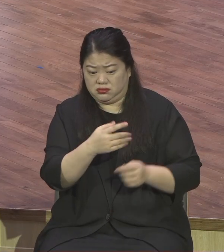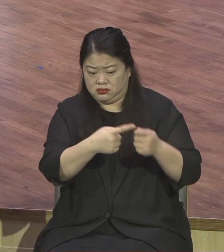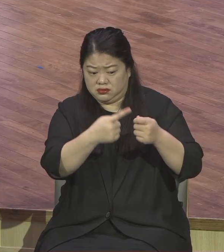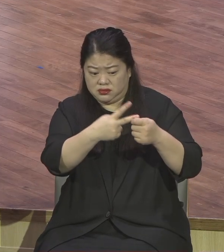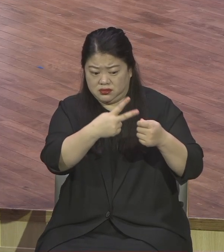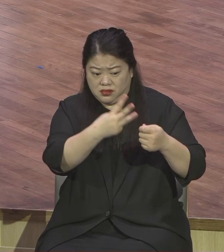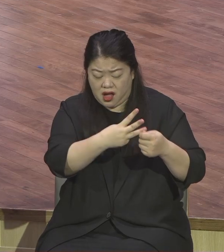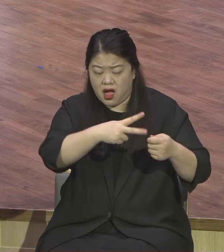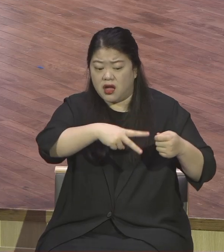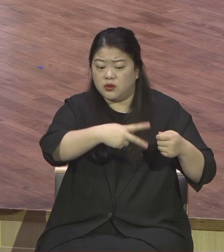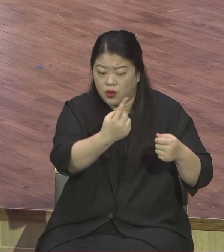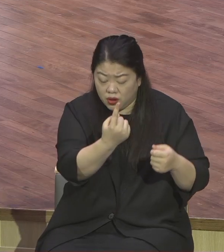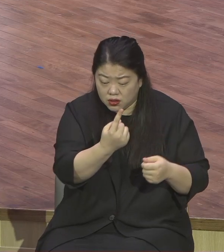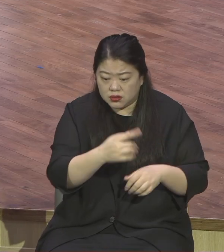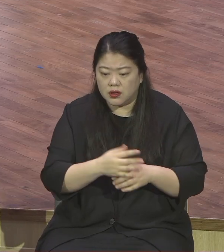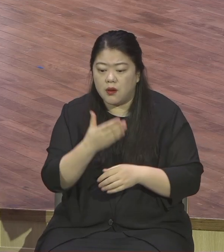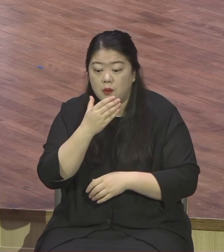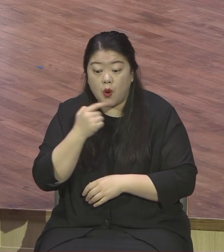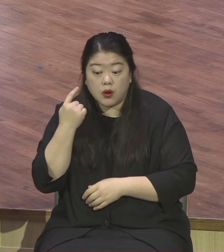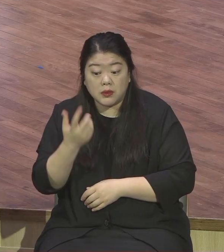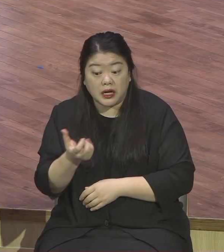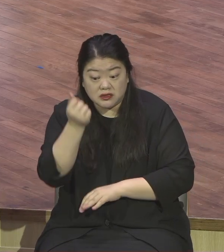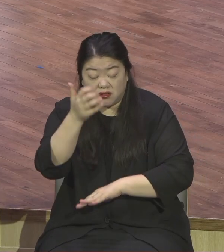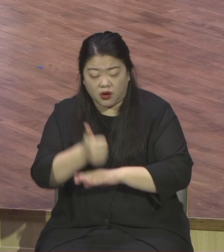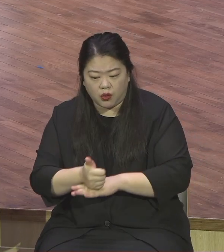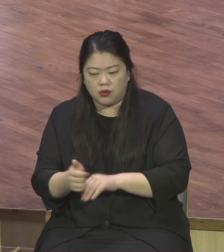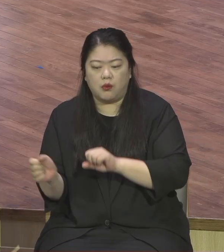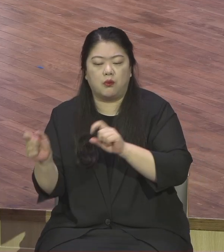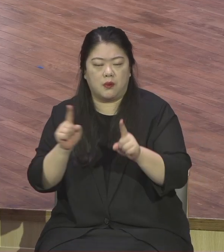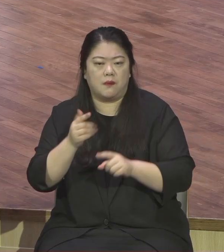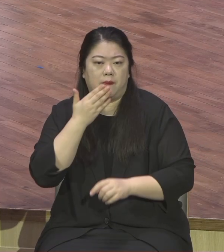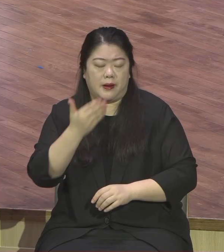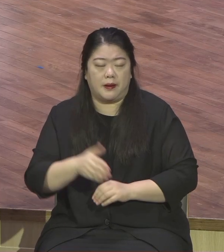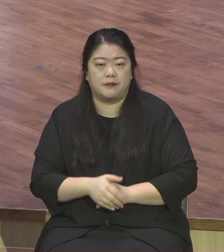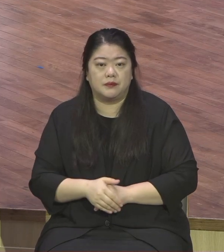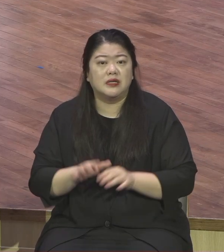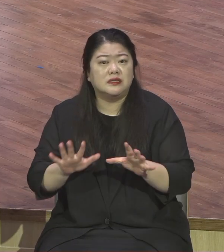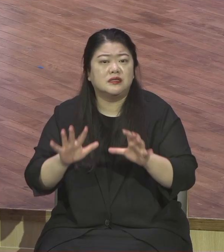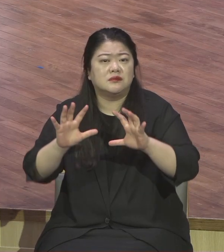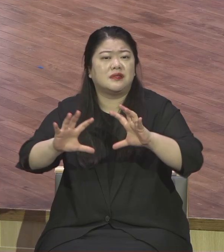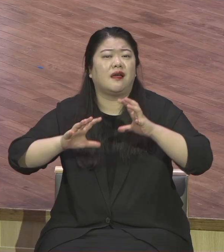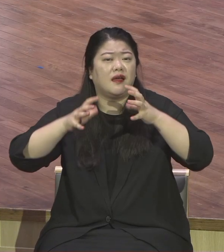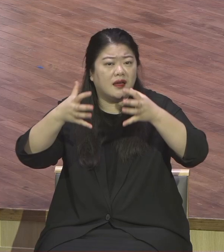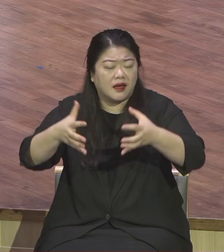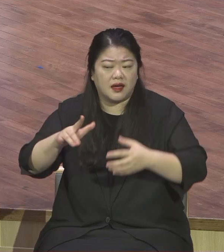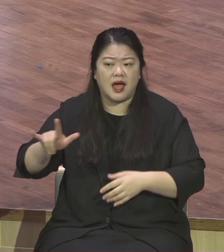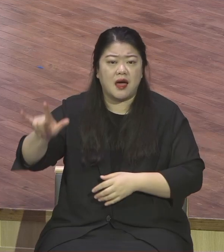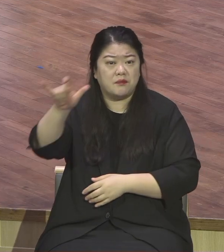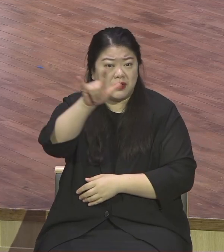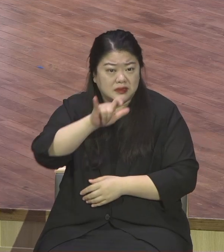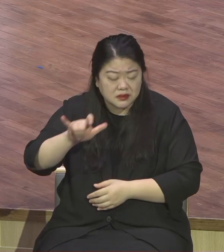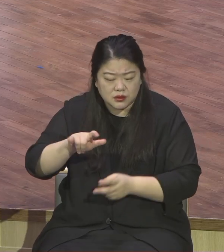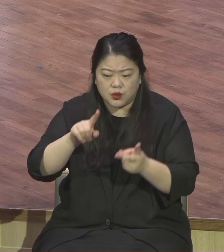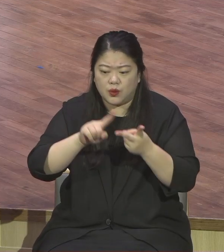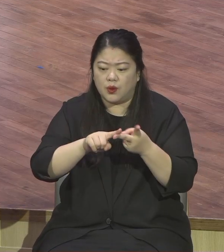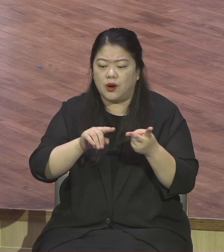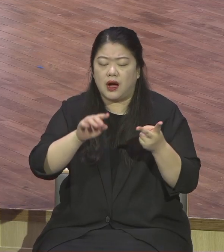바이러스로 인해가지고 방역하는 데 큰 어려움을 겪고 있습니다. 알파, 베타, 감마,